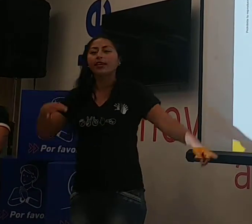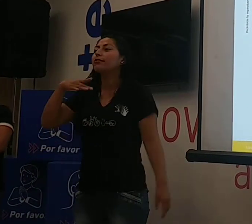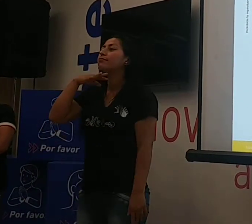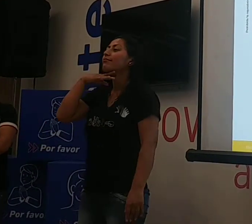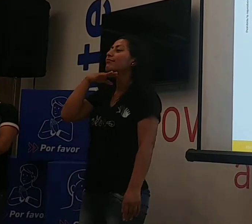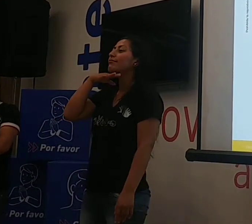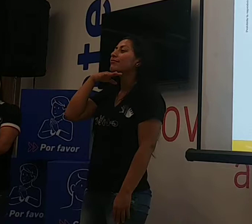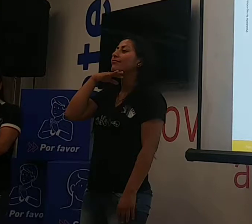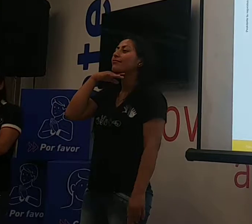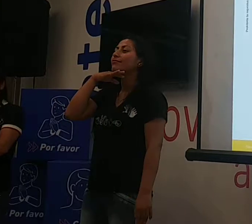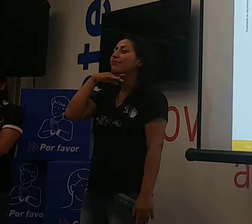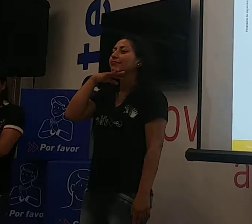Chancho